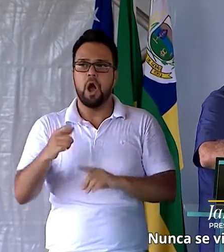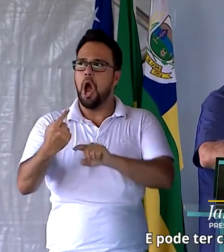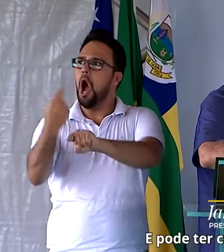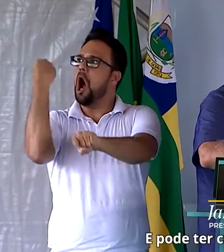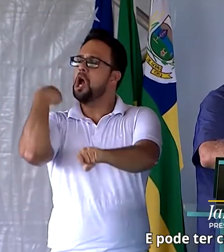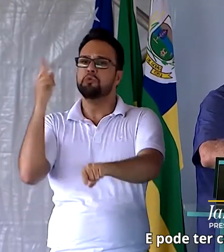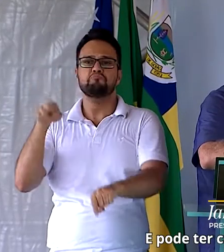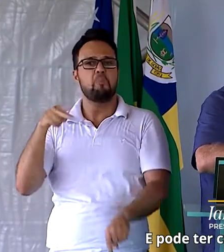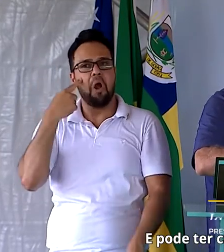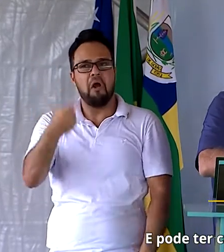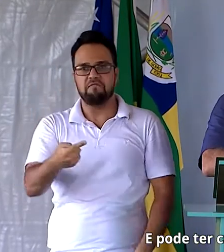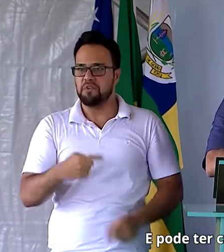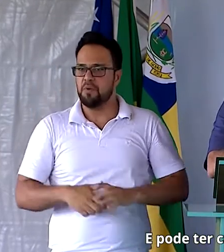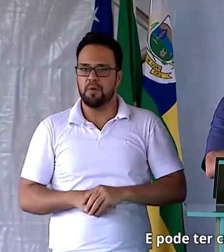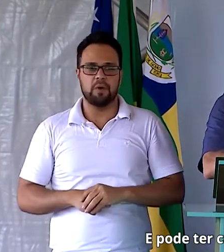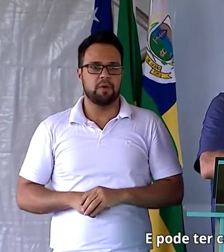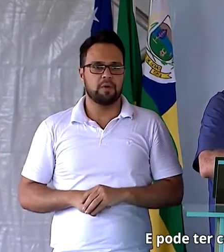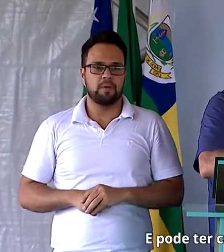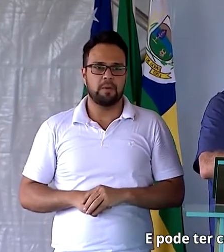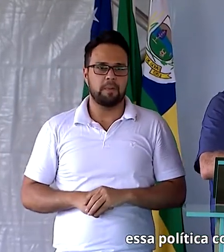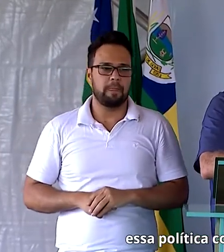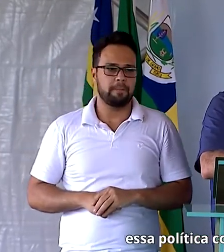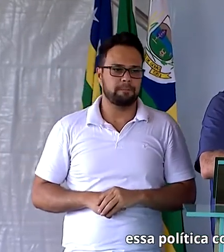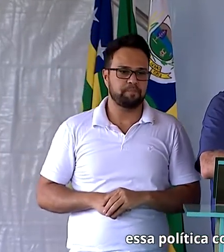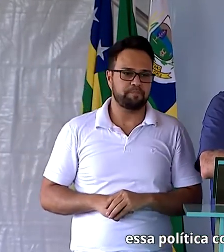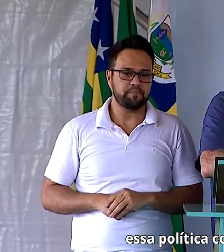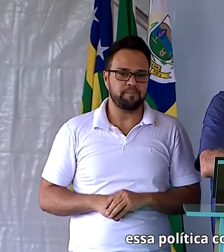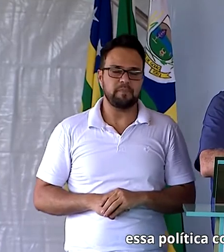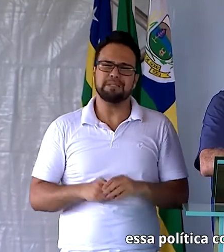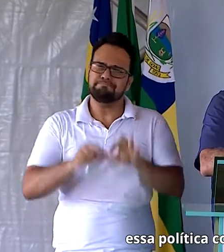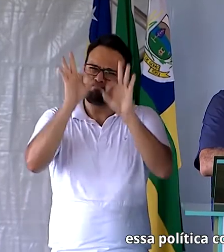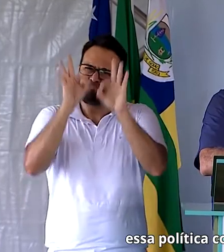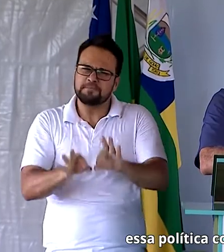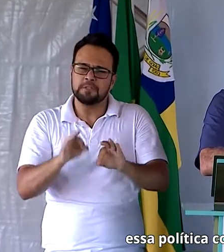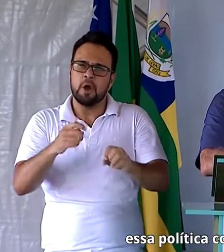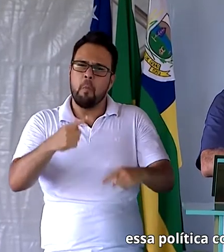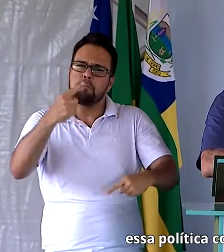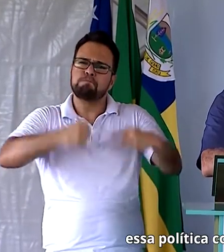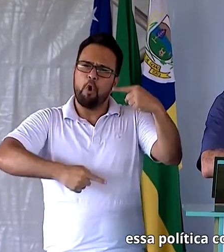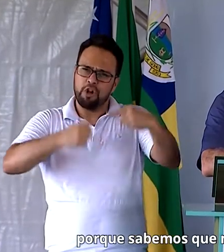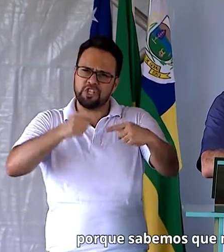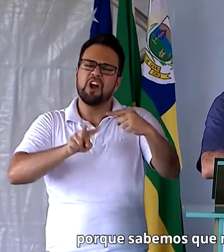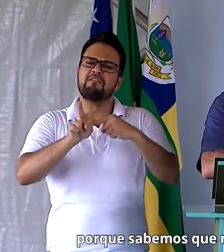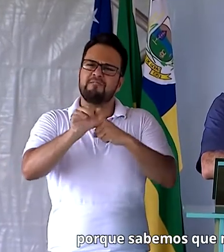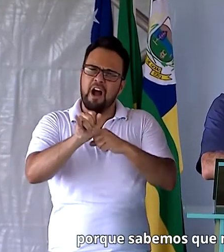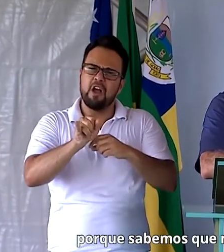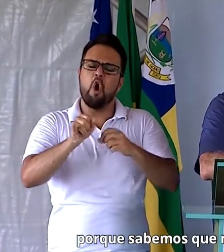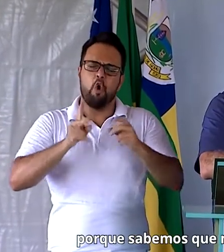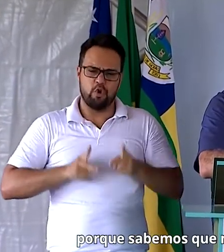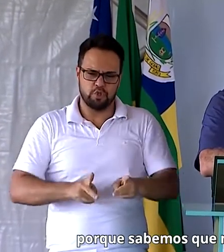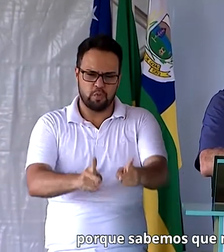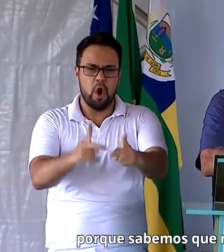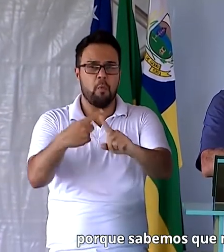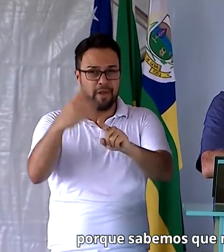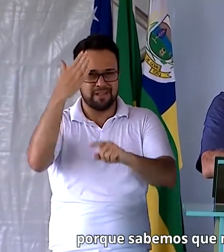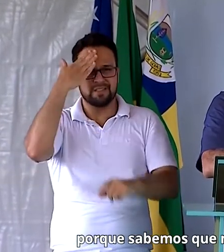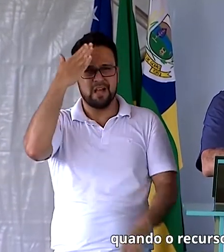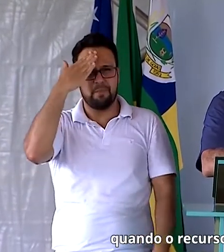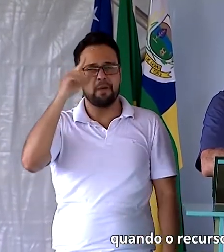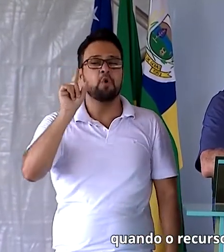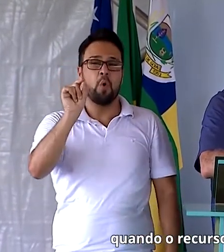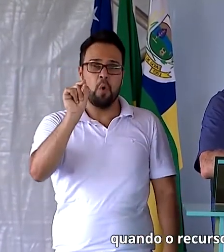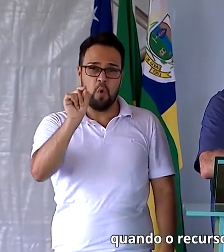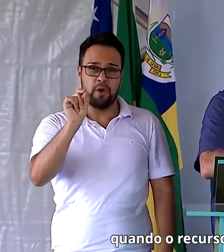isso e pode ter certeza essa política continuará porque sabemos que na falta da linha